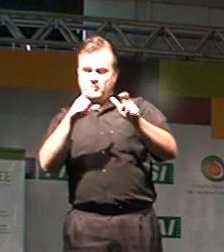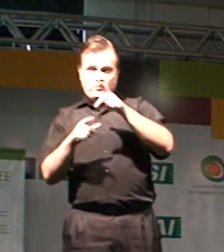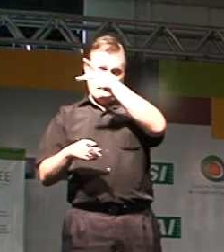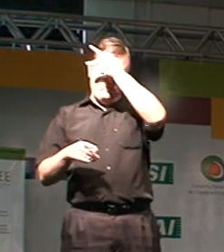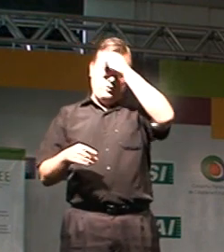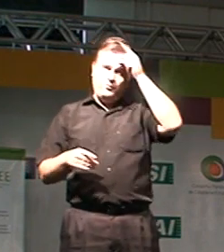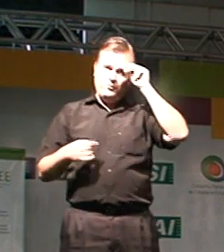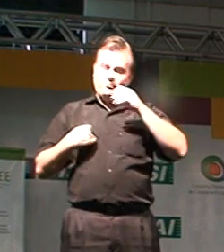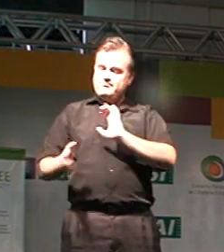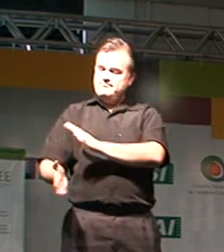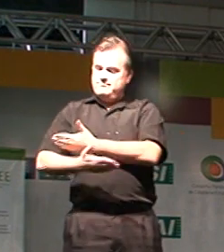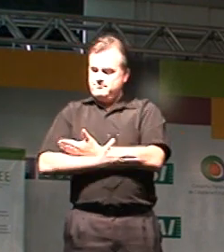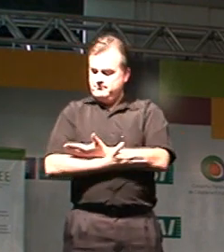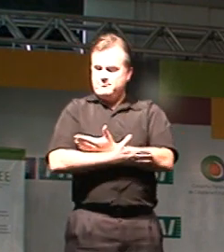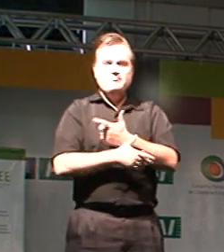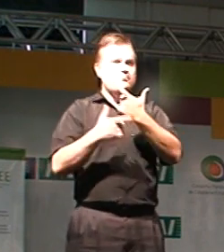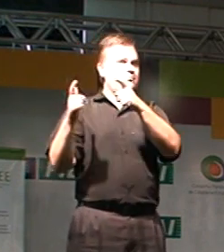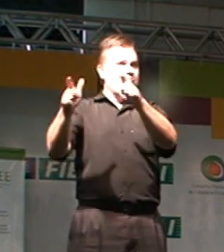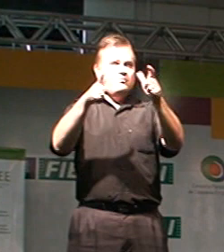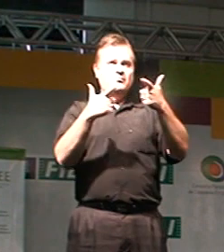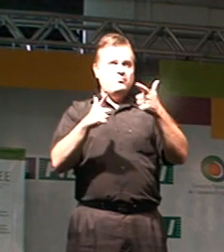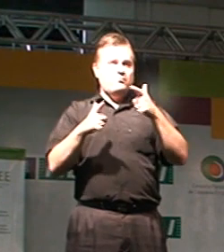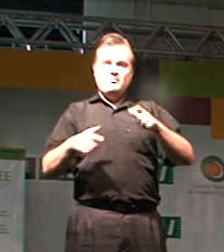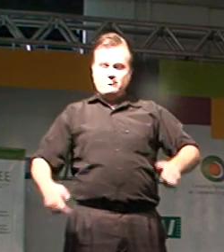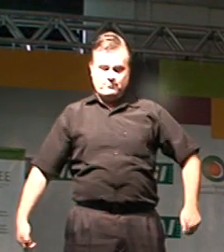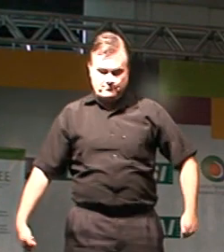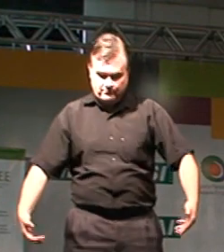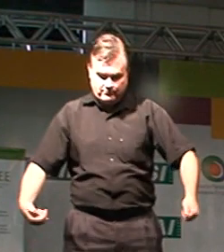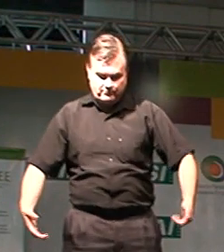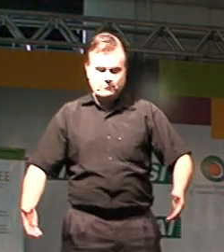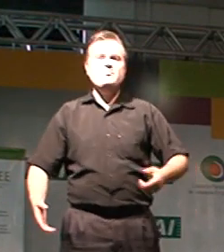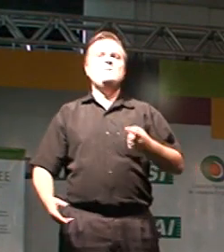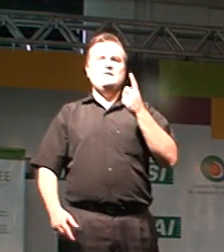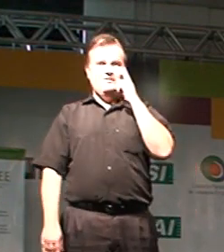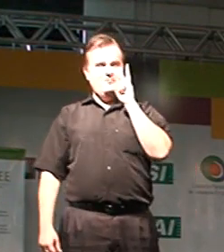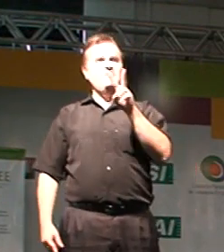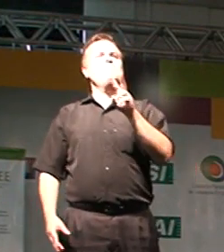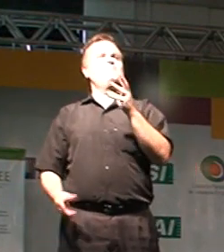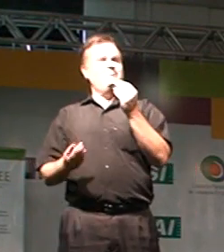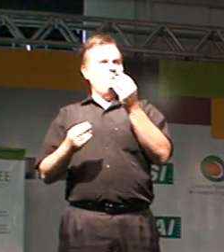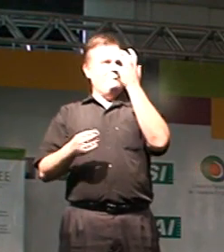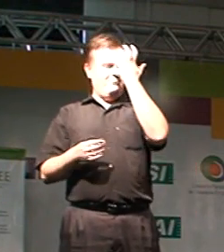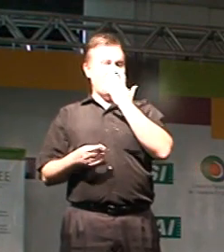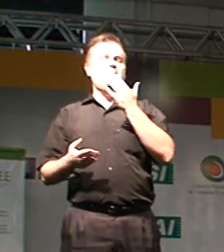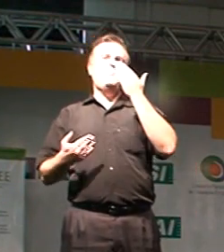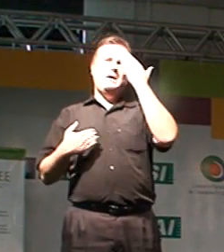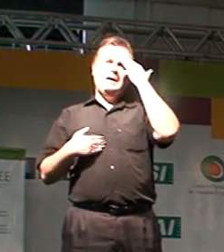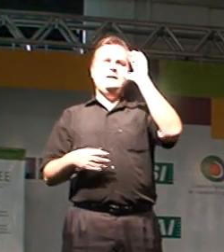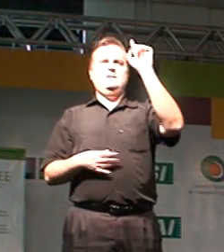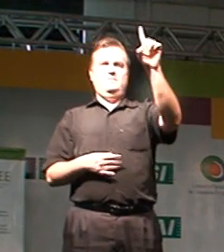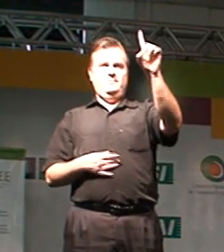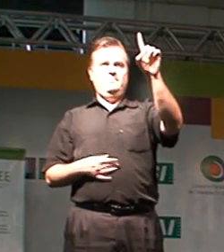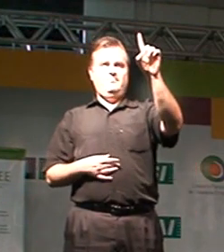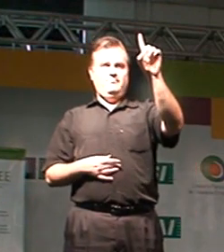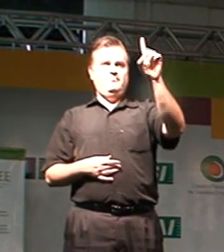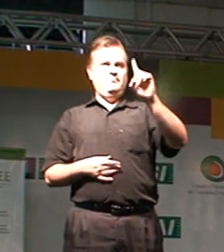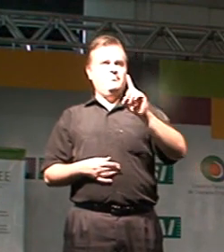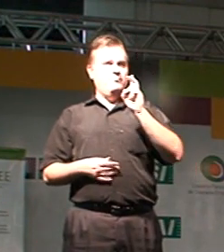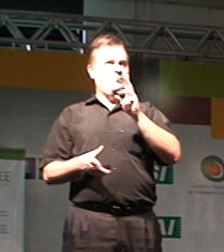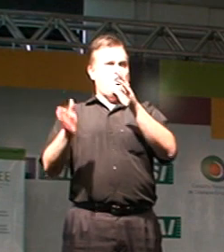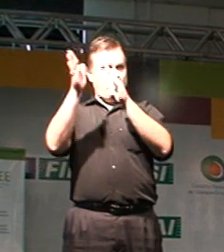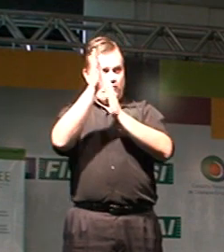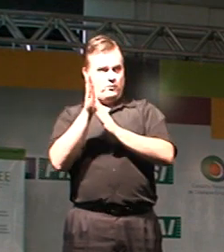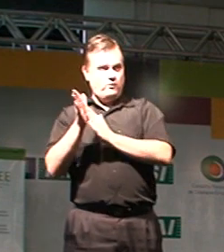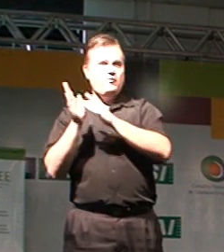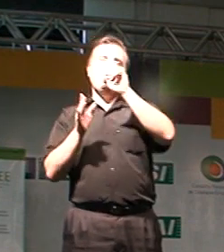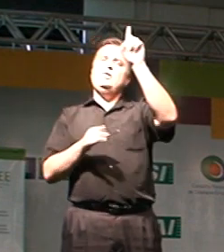o filho, tendo que carregar no colo, porque nenhum espaço conseguia andar em cadeira de rodas, aí eu vi que a coisa era muito séria, e graças a Deus, e eu sempre louco a